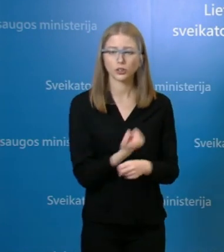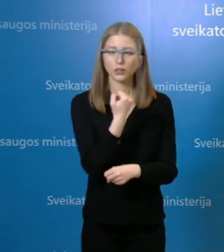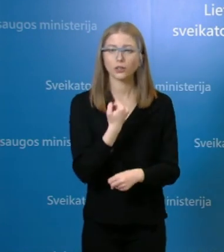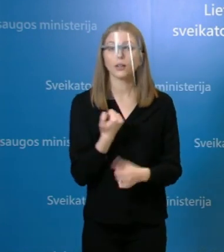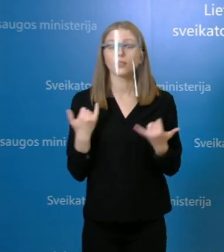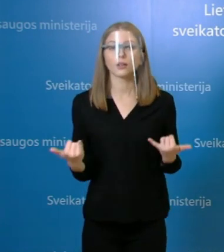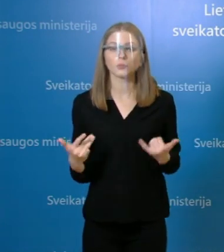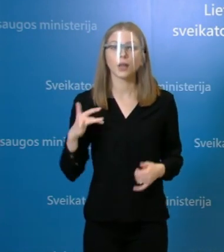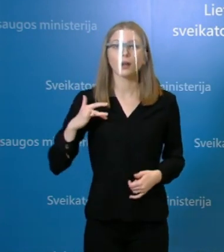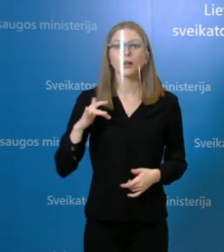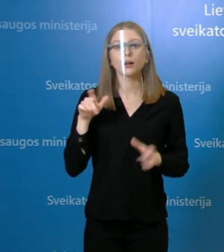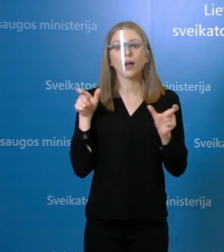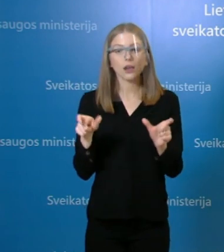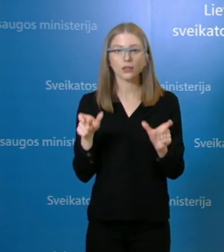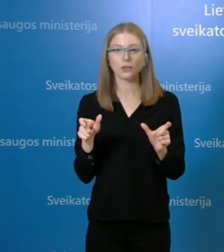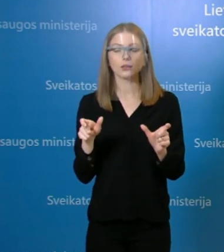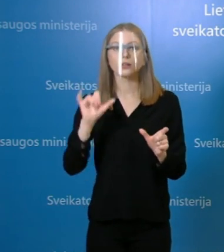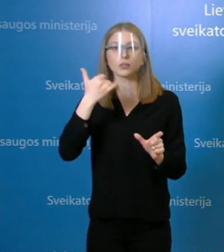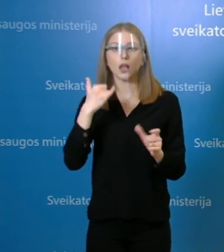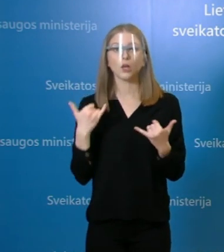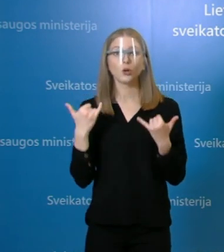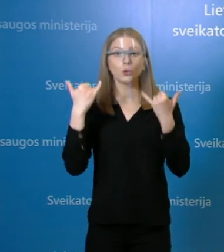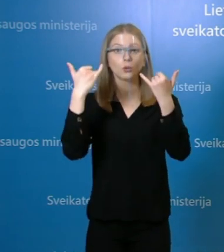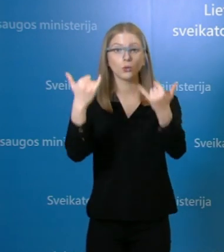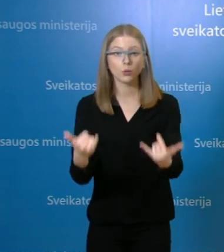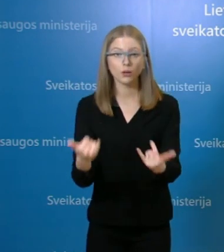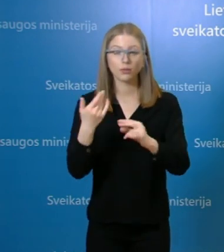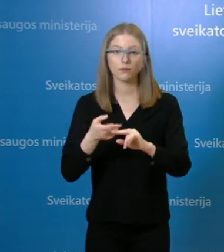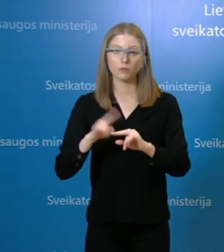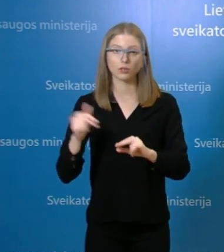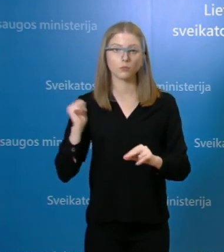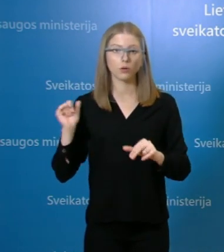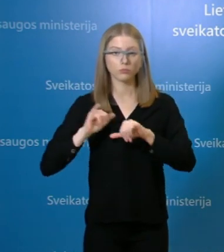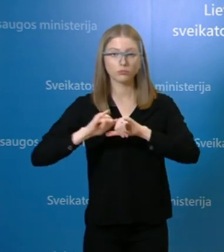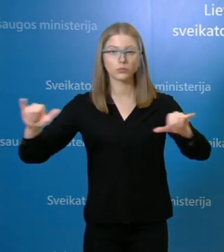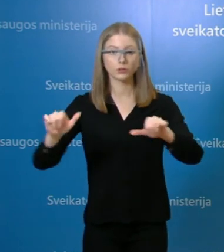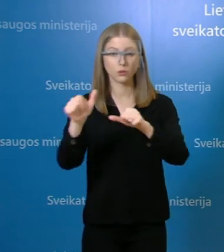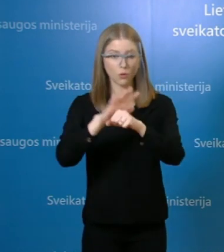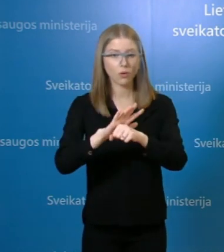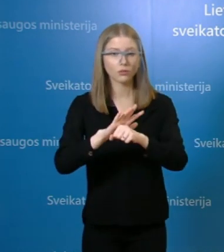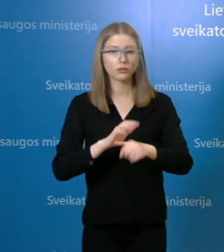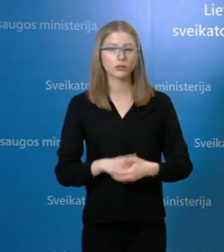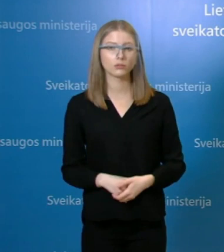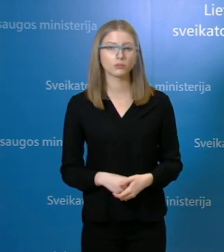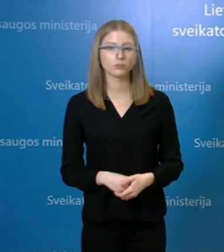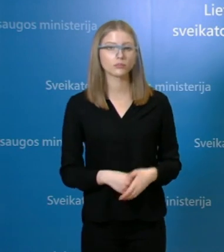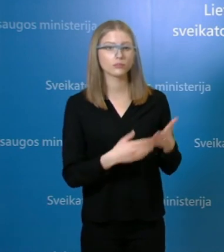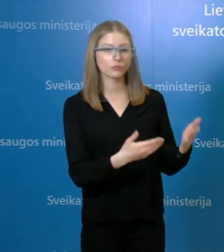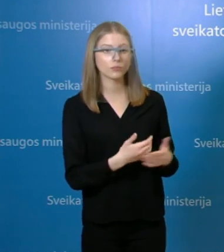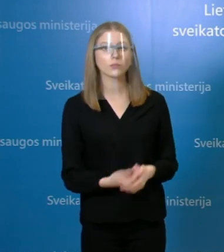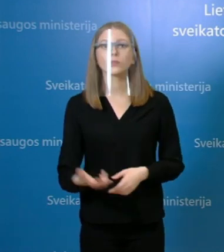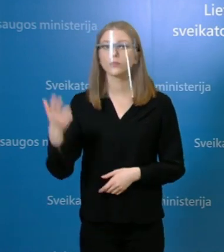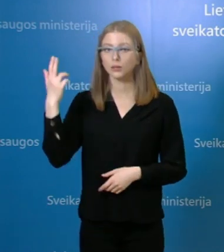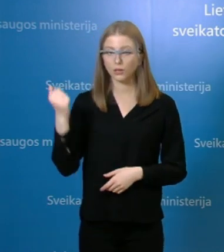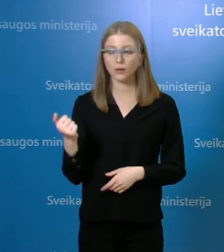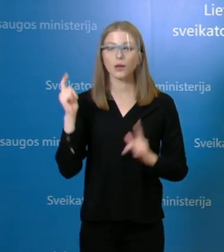yra švelinamas ir tas padedėjimas yra natūraliai atsiradęs. Ačiū, tik vienas klausimas. Ačiū. Dėkuoju, tai iš tikrųjų taip, tie atvejai yra